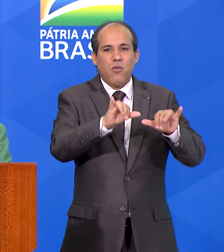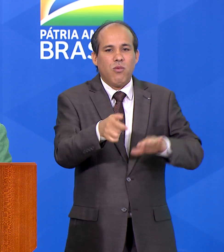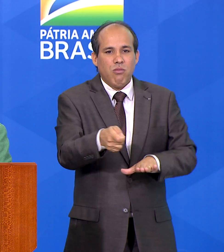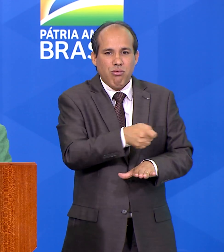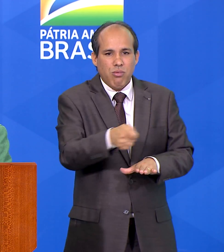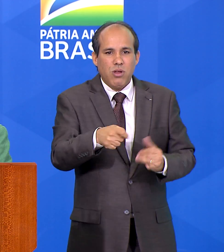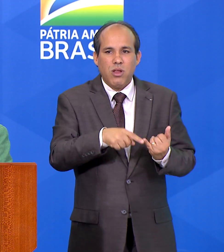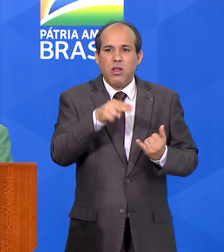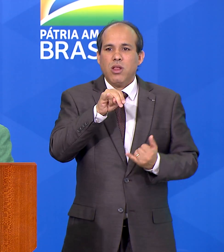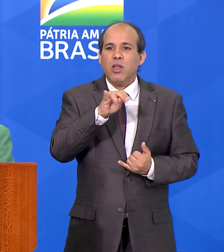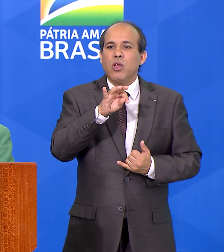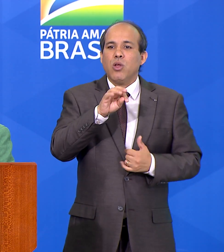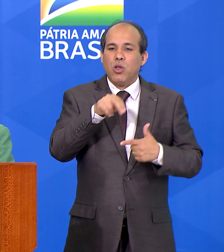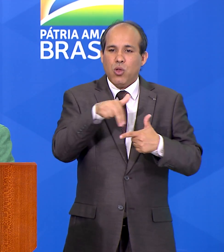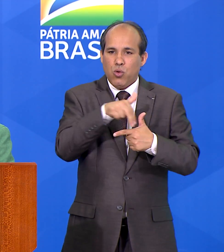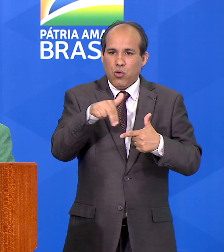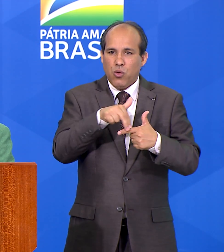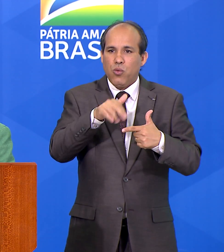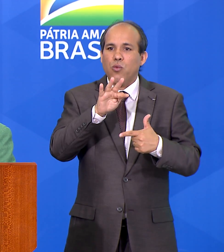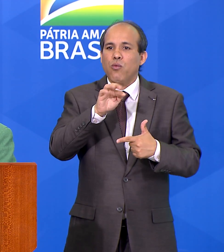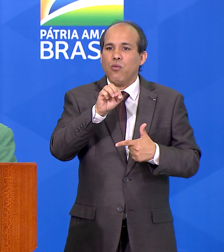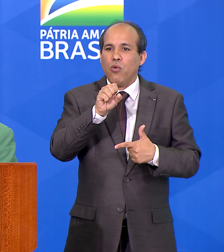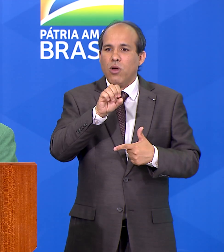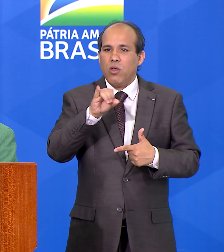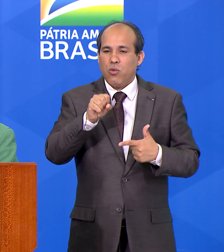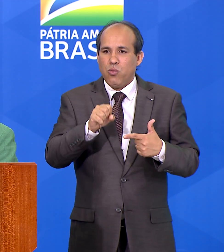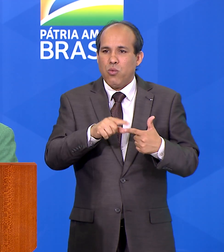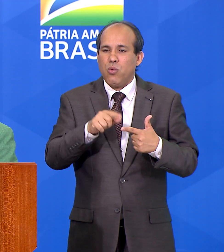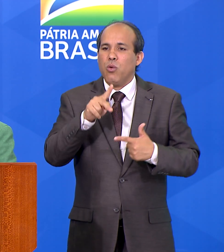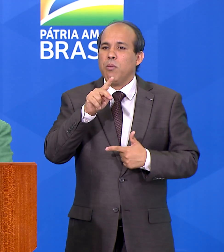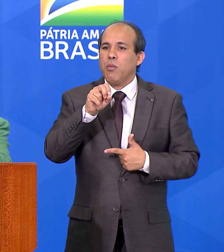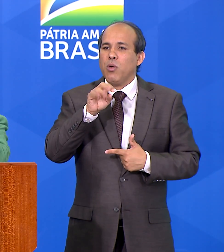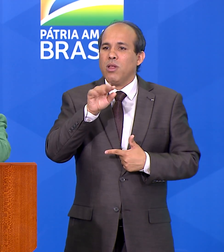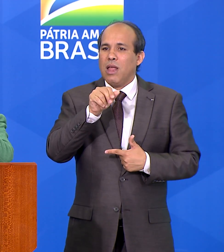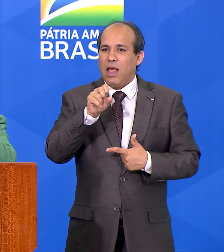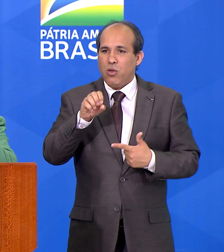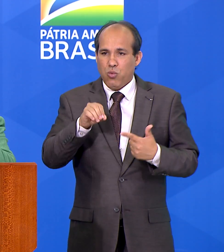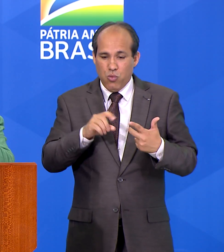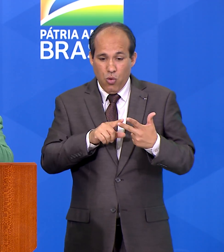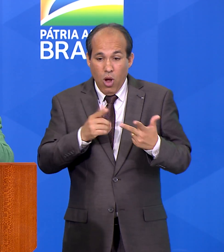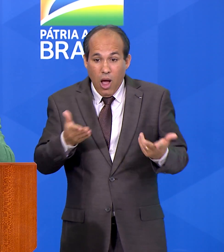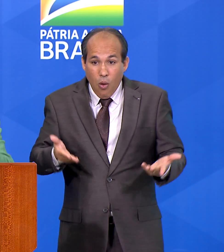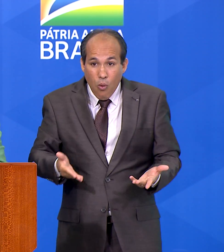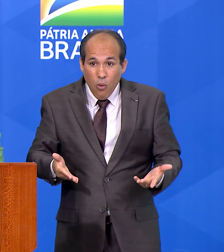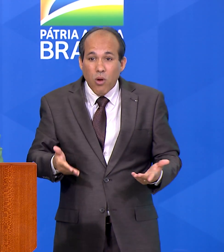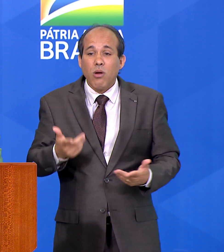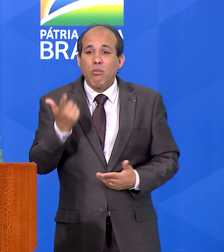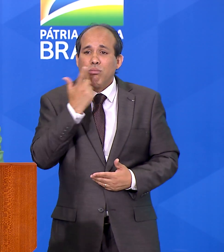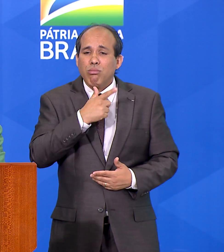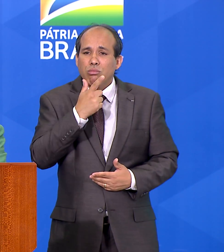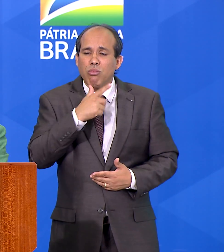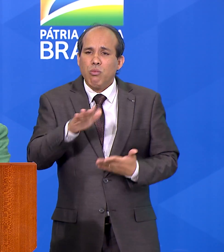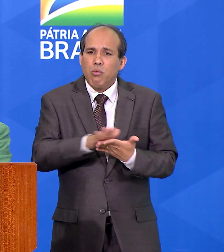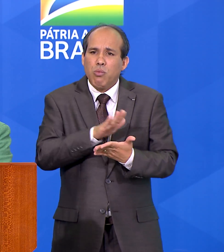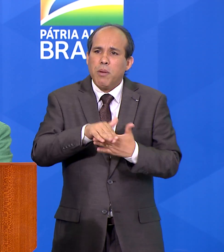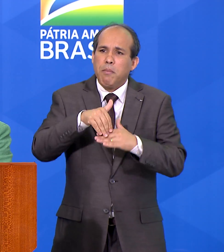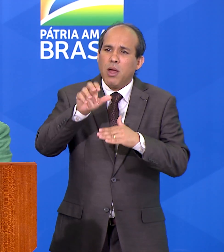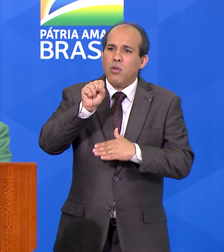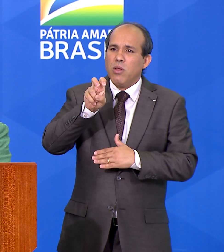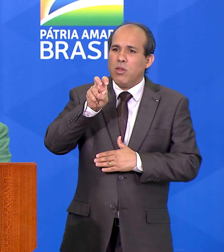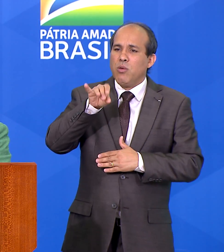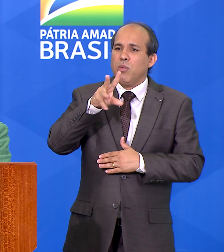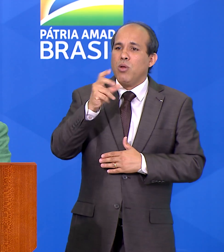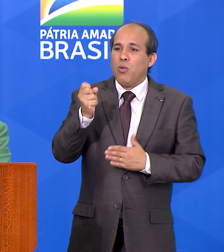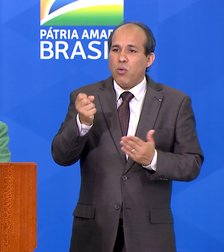nitrogênio, fósforo e potássio. Consumimos anualmente mais de 55 milhões de toneladas de